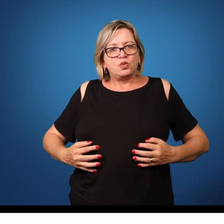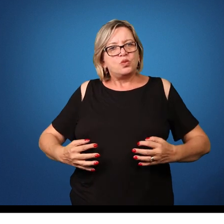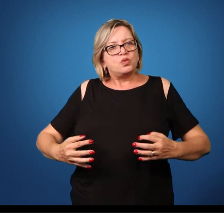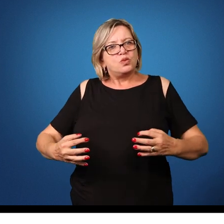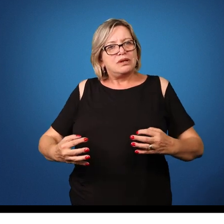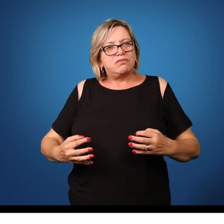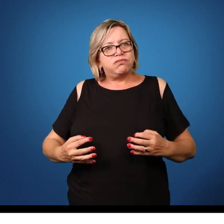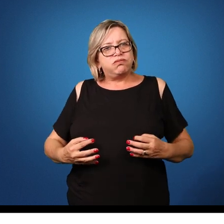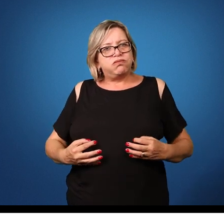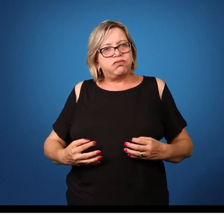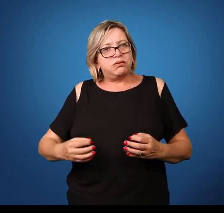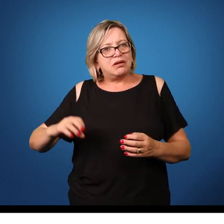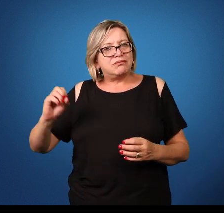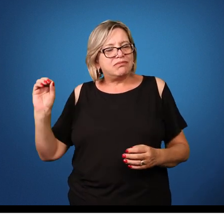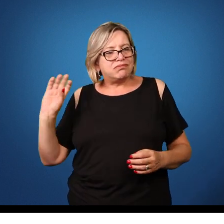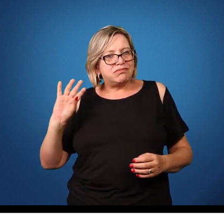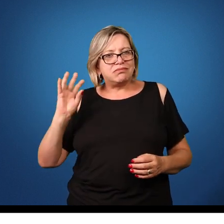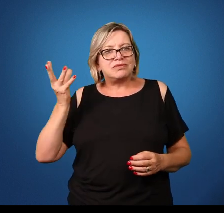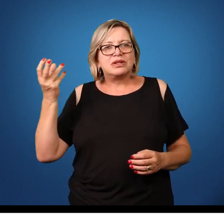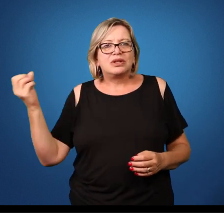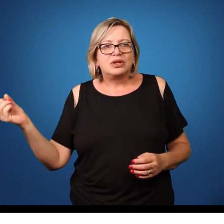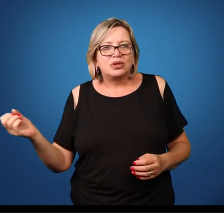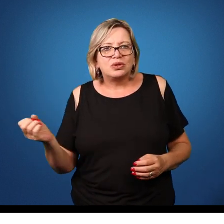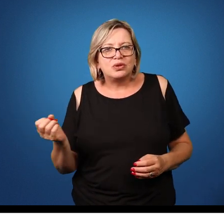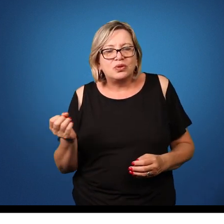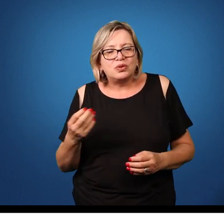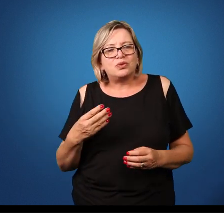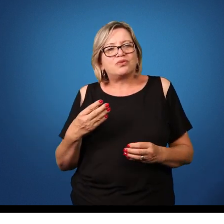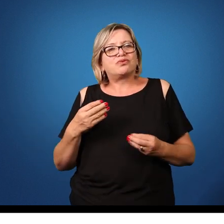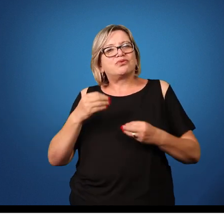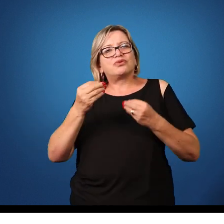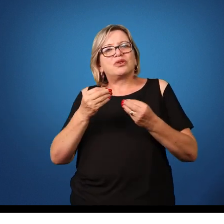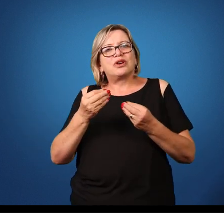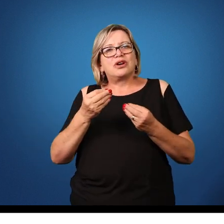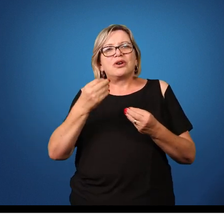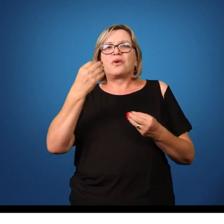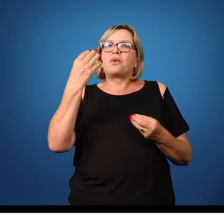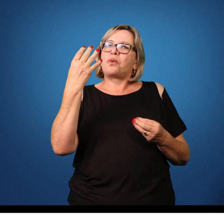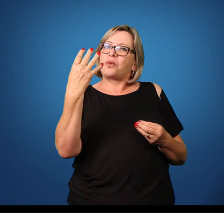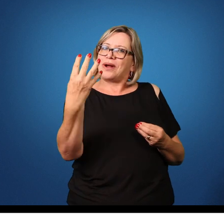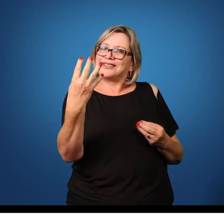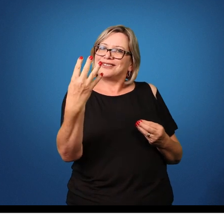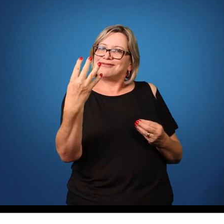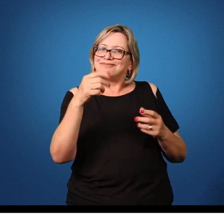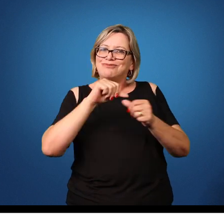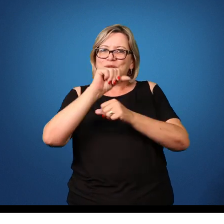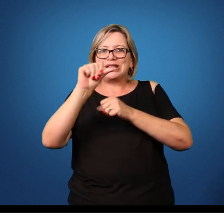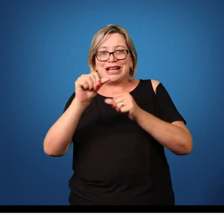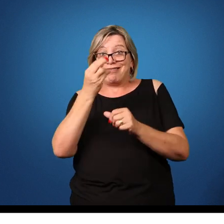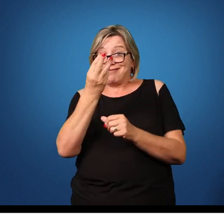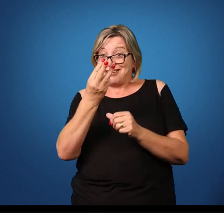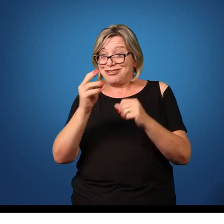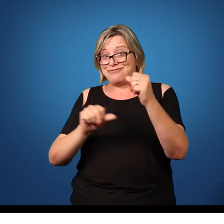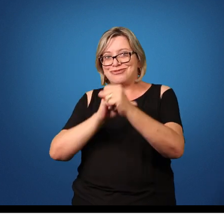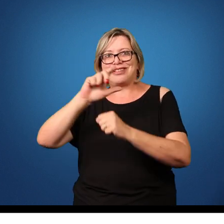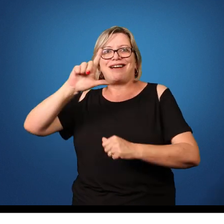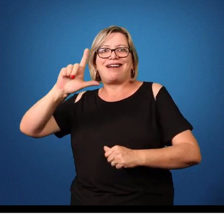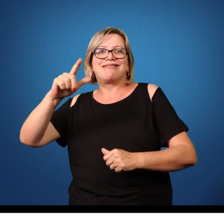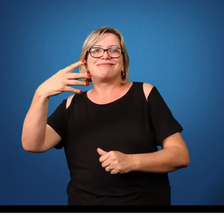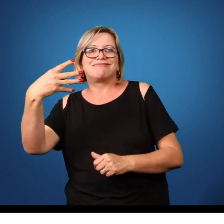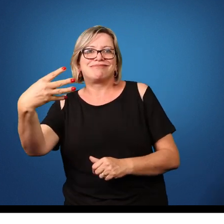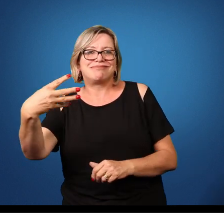uma nova muda, se transformando numa larva de estádio 4, a gente chama de L4.